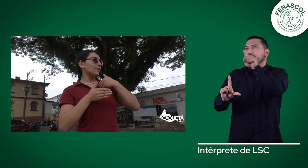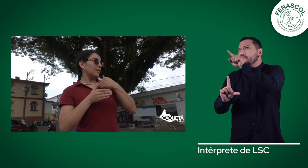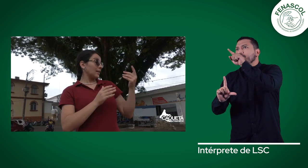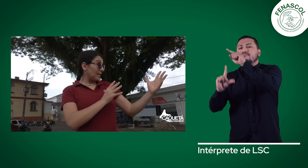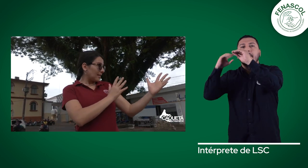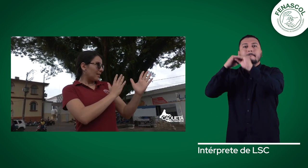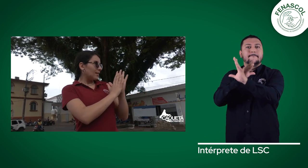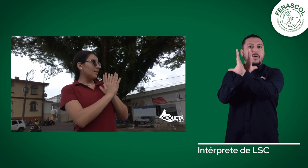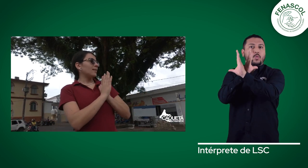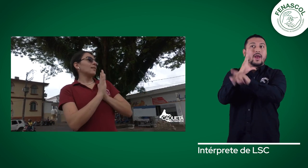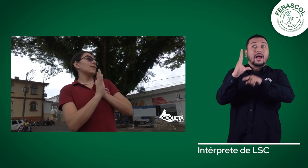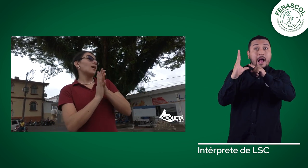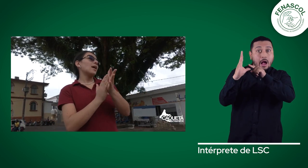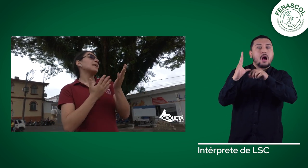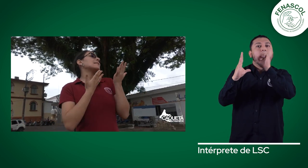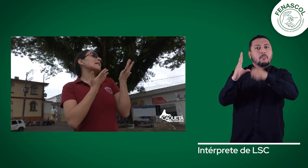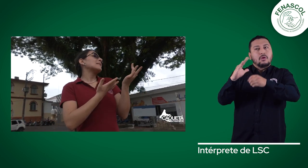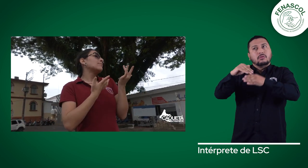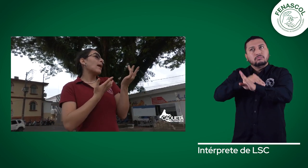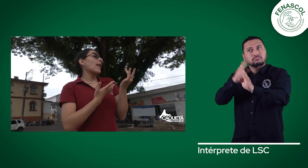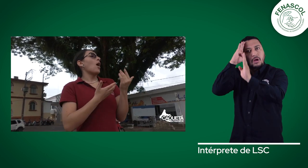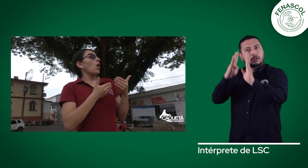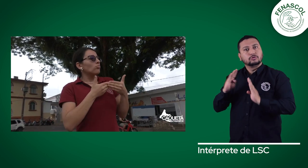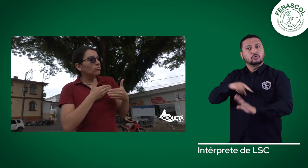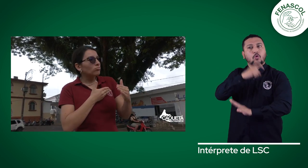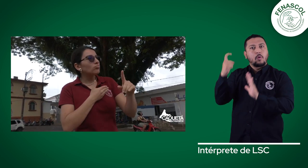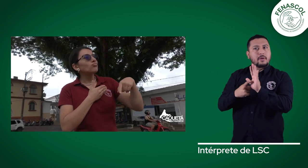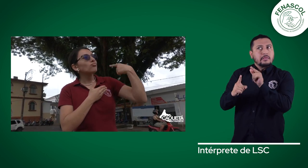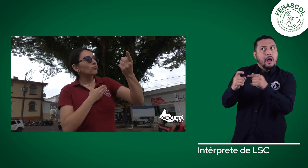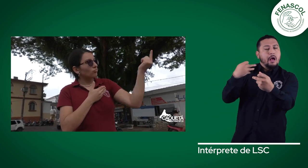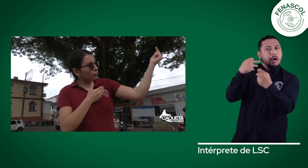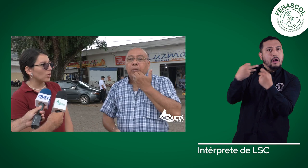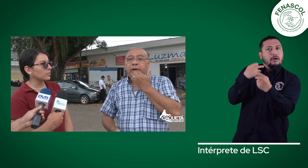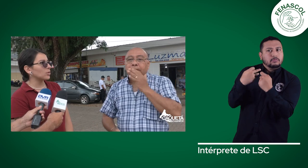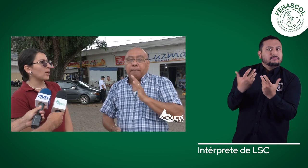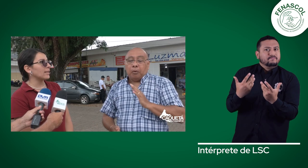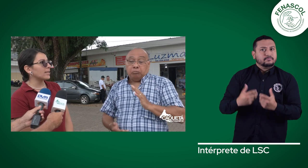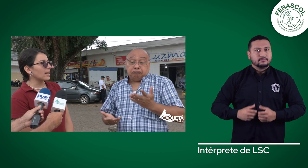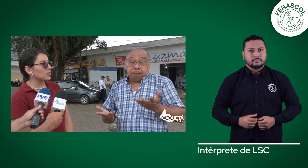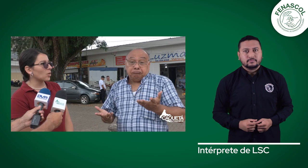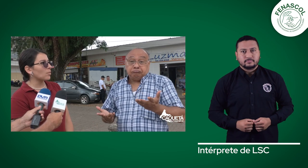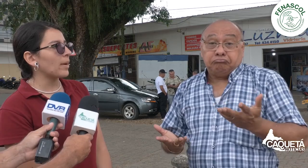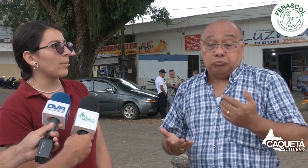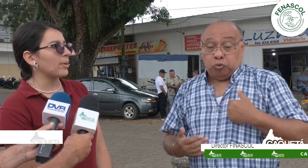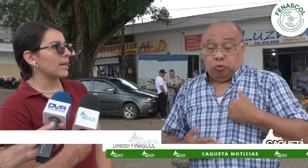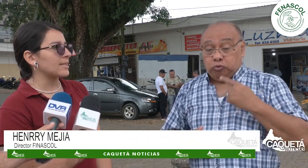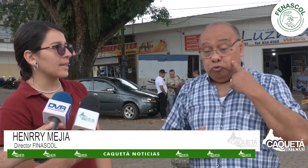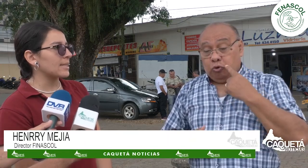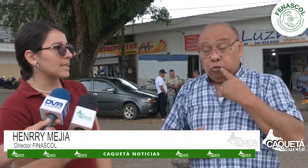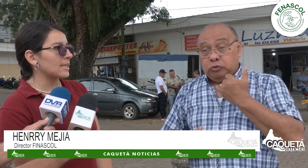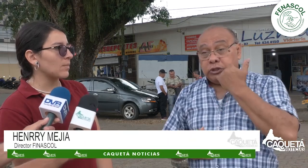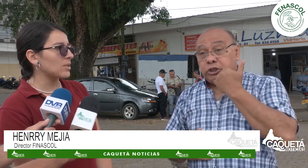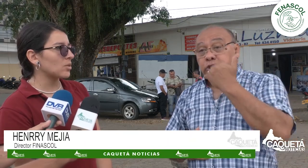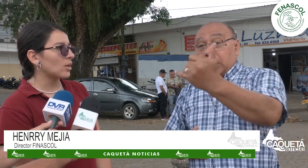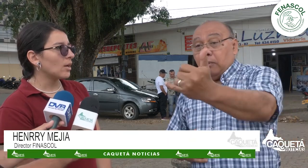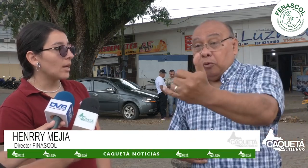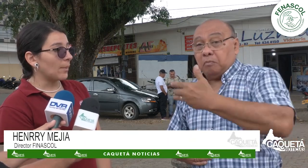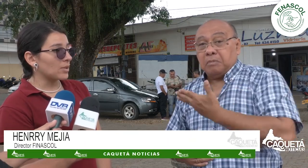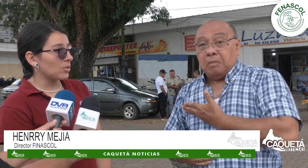canal de PQRS y pues podrán tener toda la atención, toda la indicación para poder acceder a este servicio. La persona